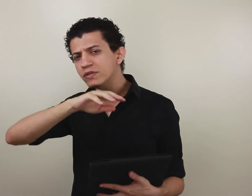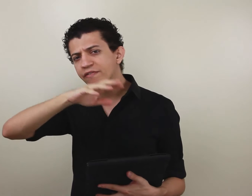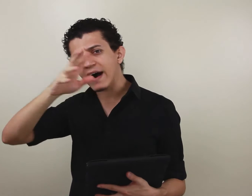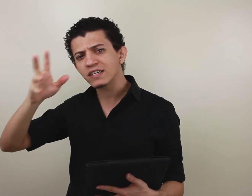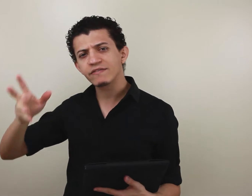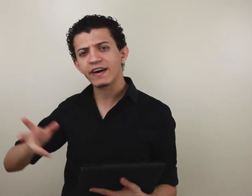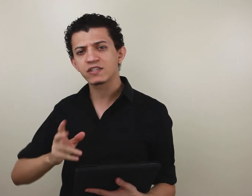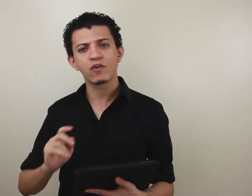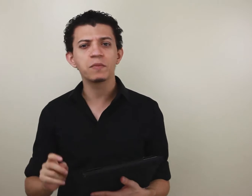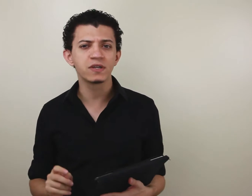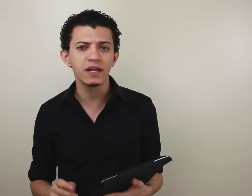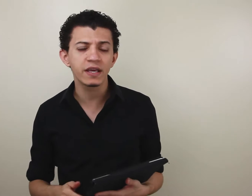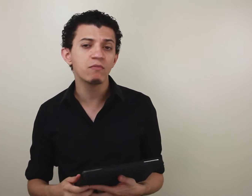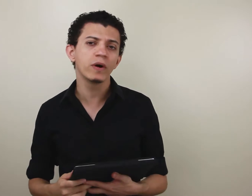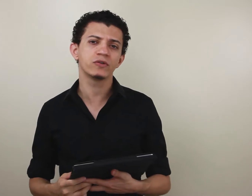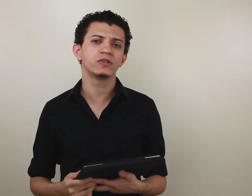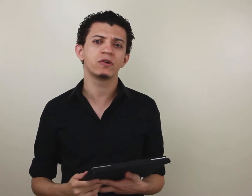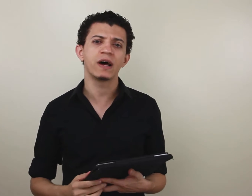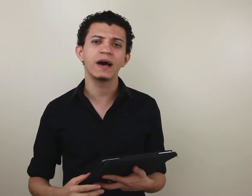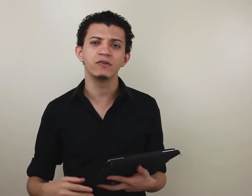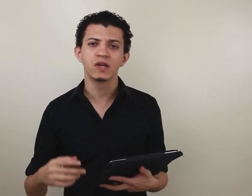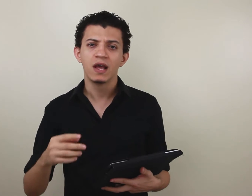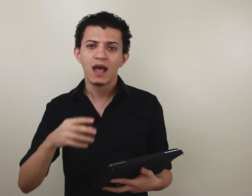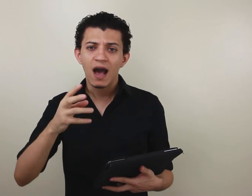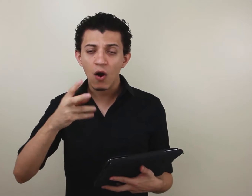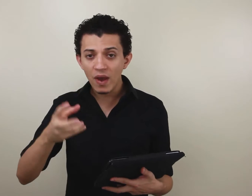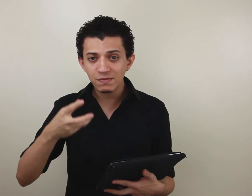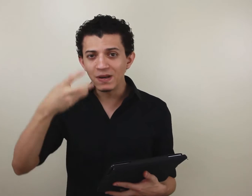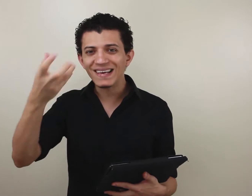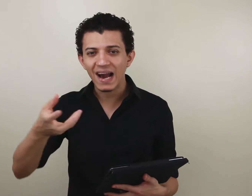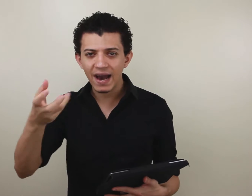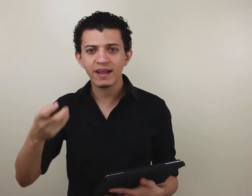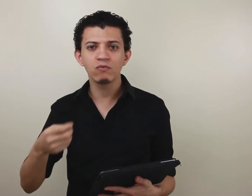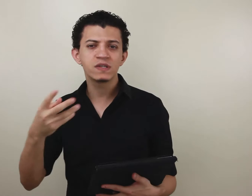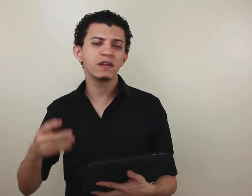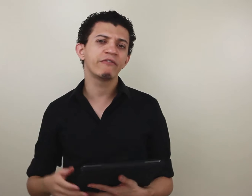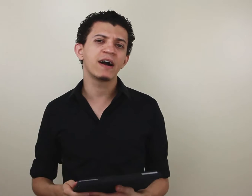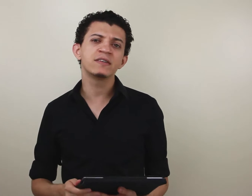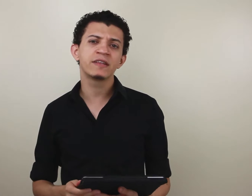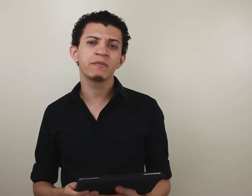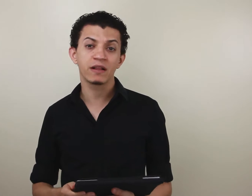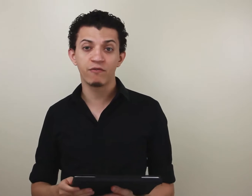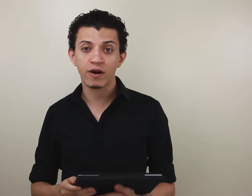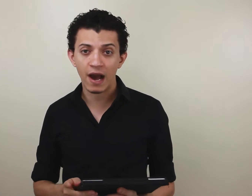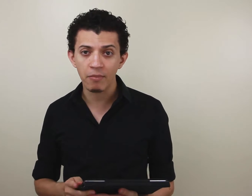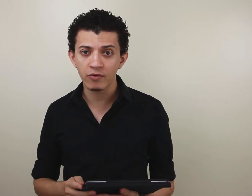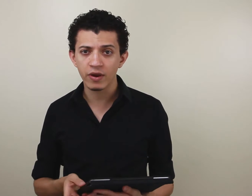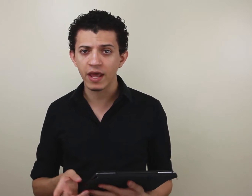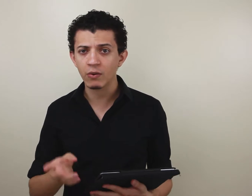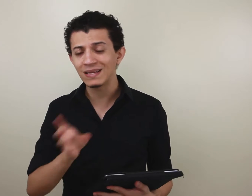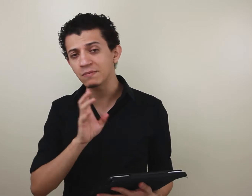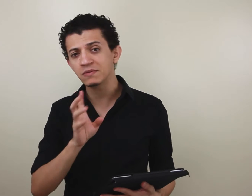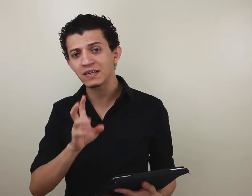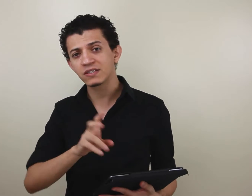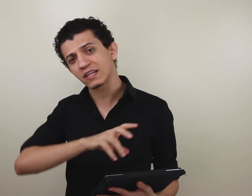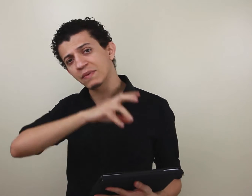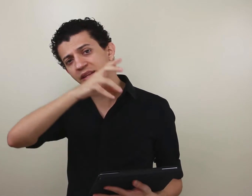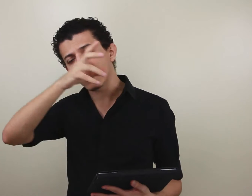de várias e várias formas ali que muitos dicionários, ao explicarem o significado de determinado vocábulo no grego, eles simplesmente transmitem